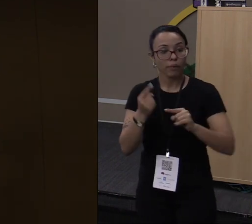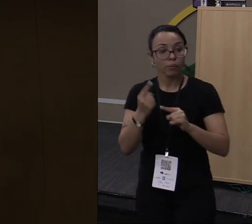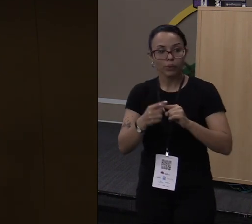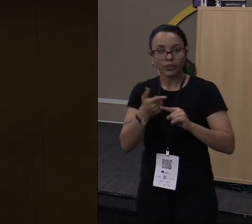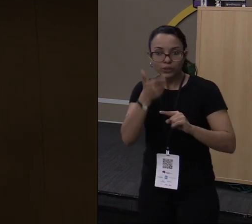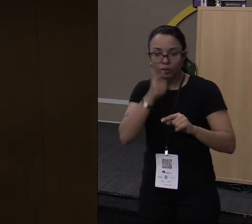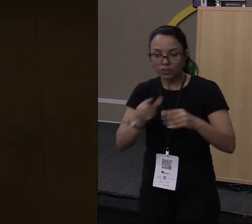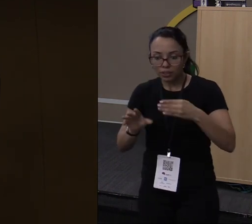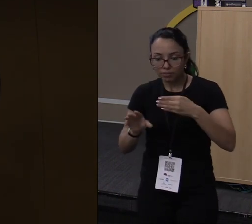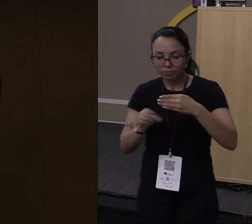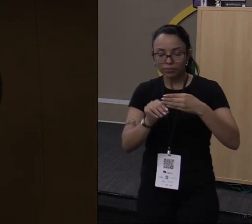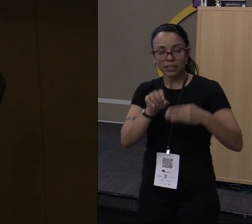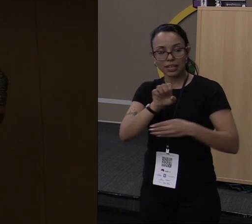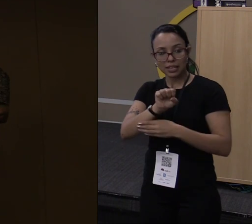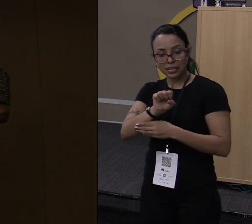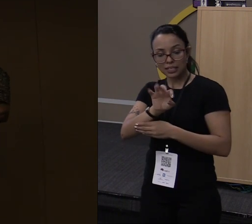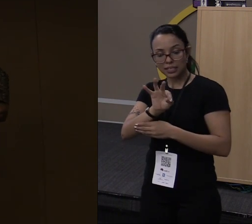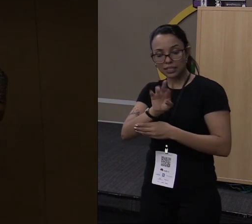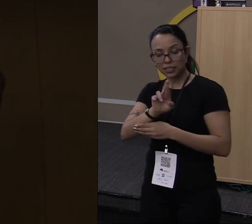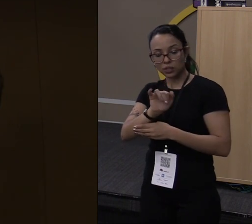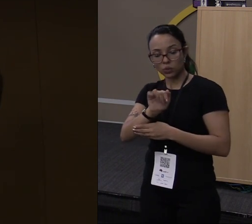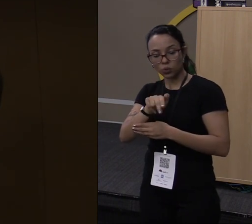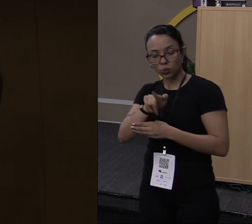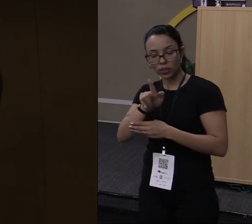adicionar uma string a um inteiro.